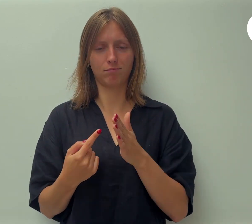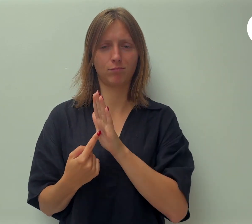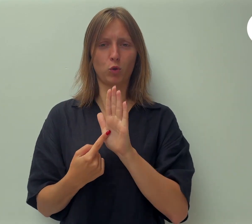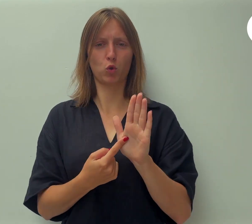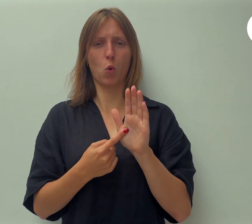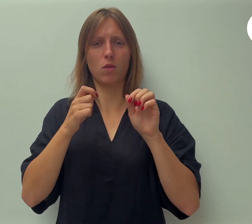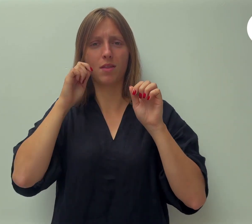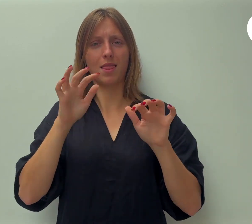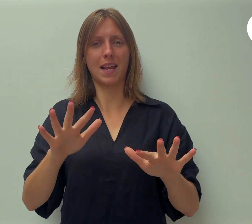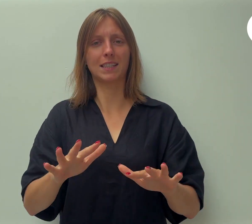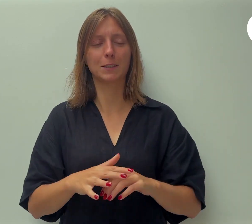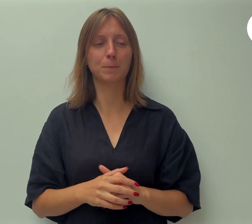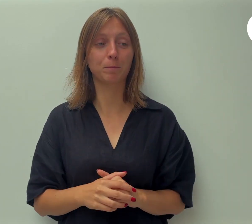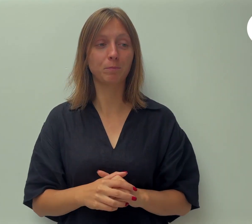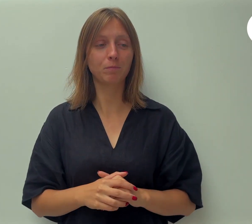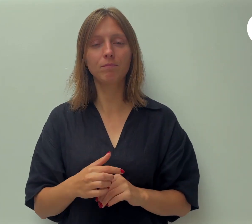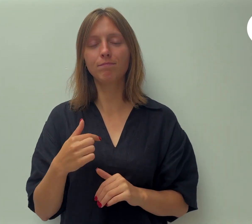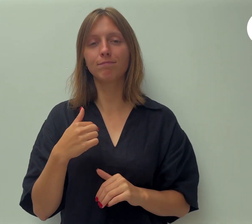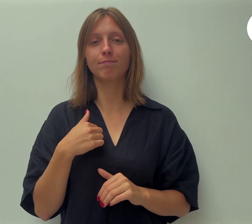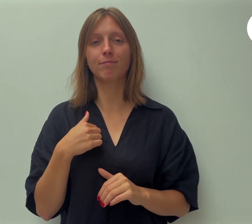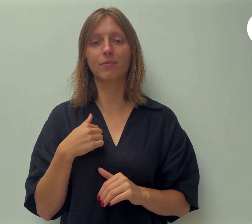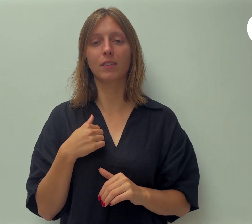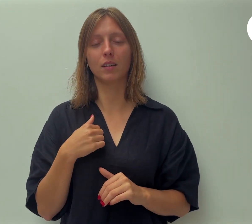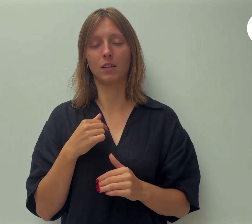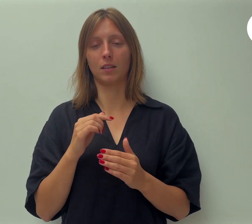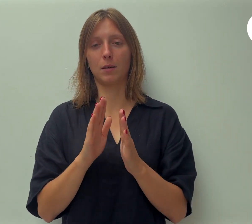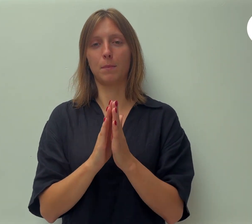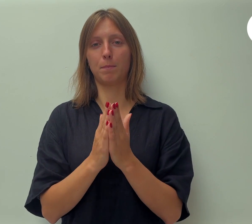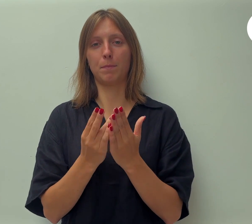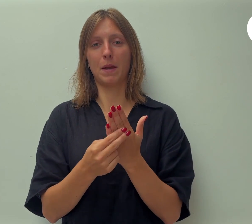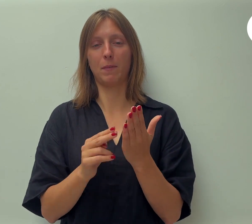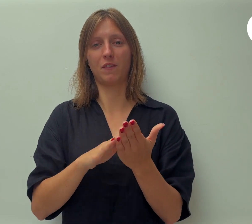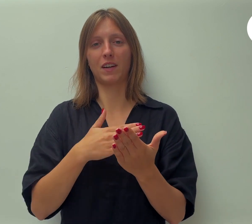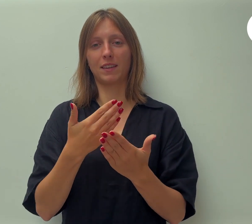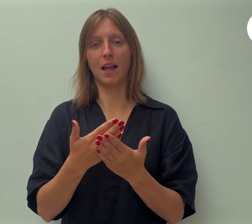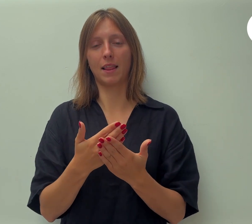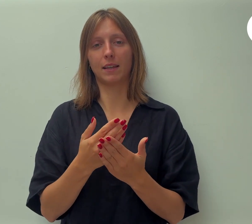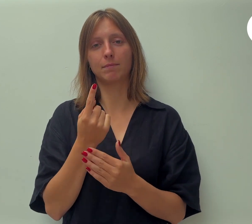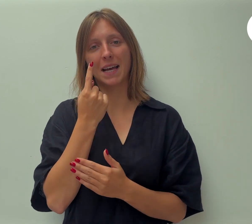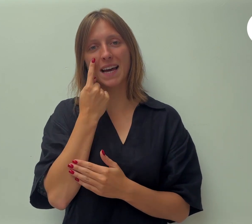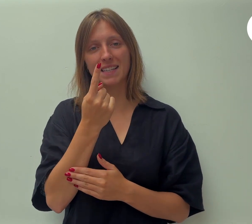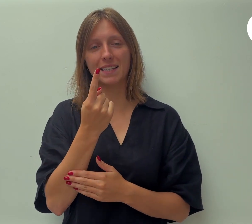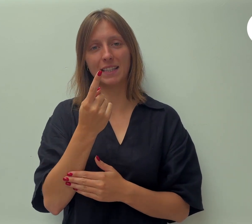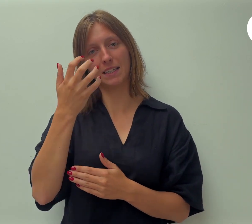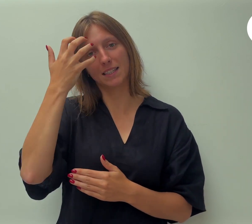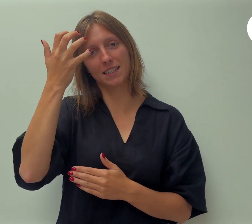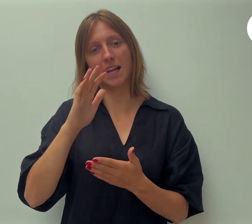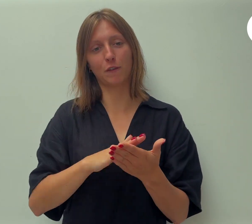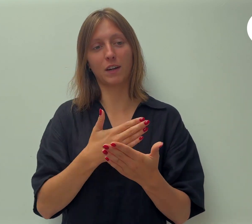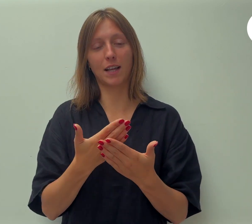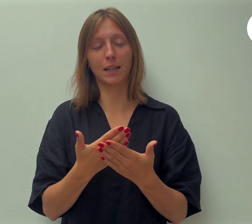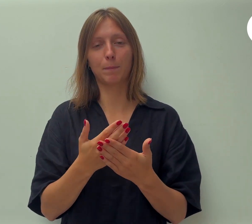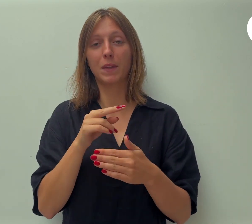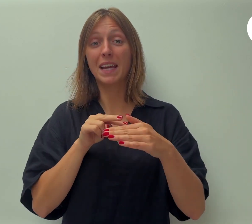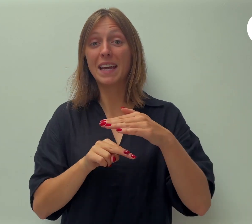lees voor uit de herziende statenvertaling. In Jezaja 60 vers 1 staat er een mooie tekst. Er staat